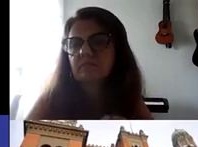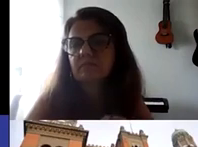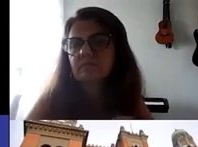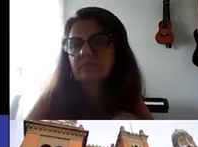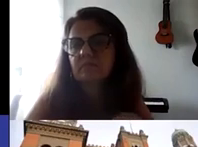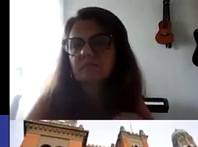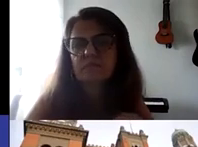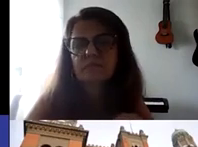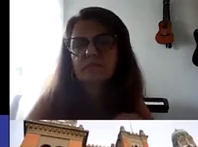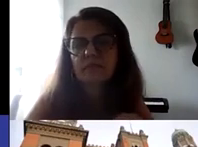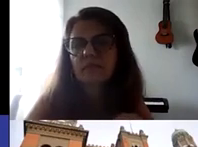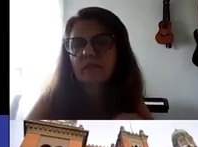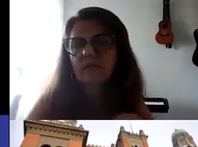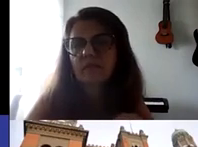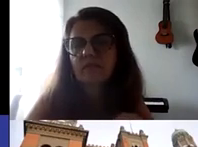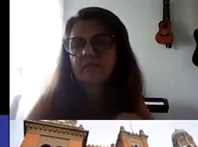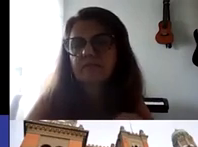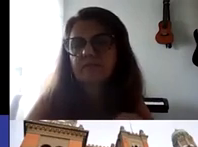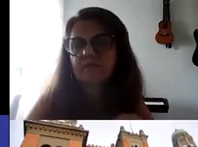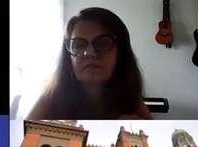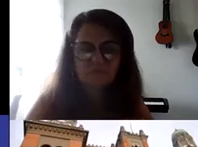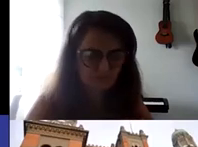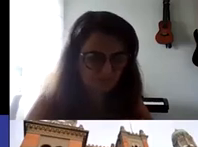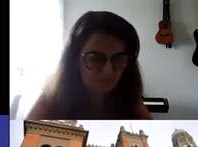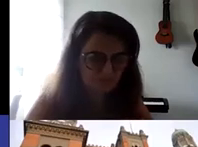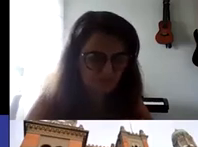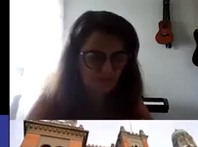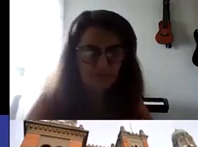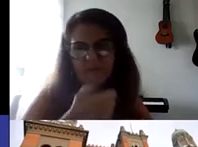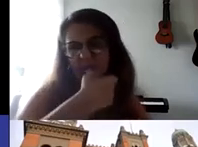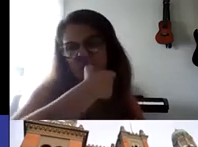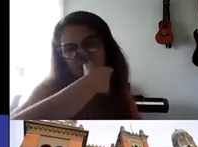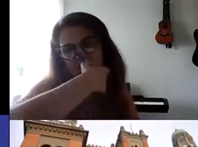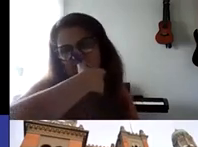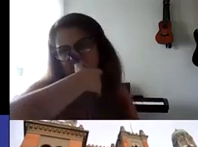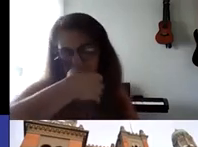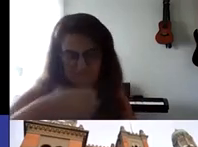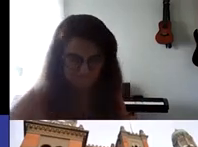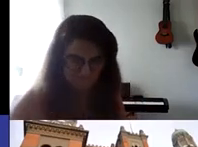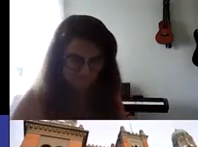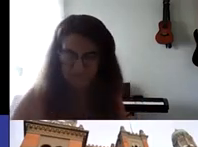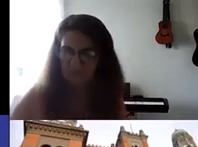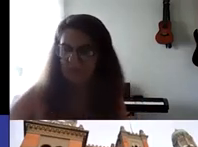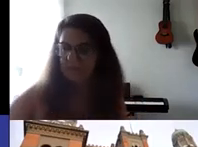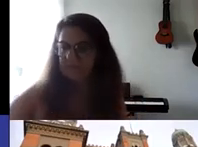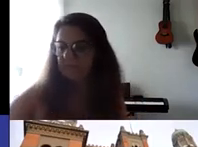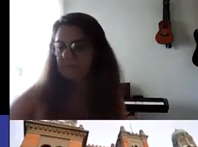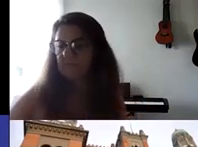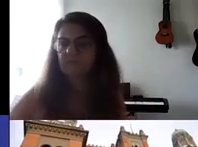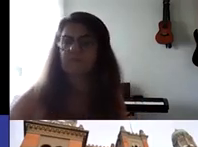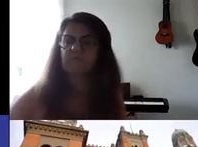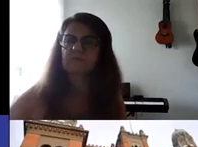para o Braille Fácil para ver como é que faz a conversão para poder ser impresso futuramente o material. Teclados